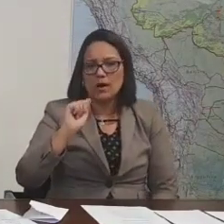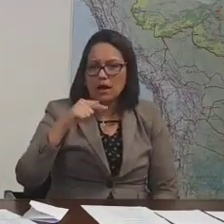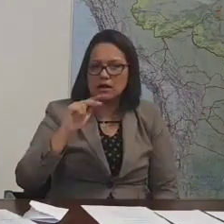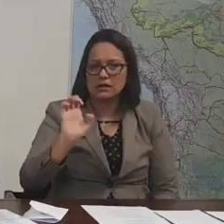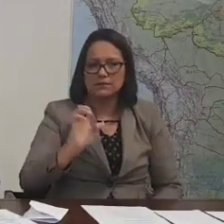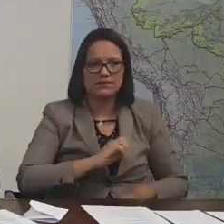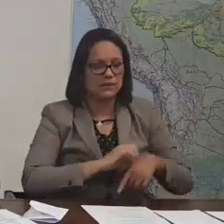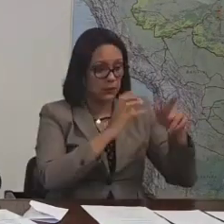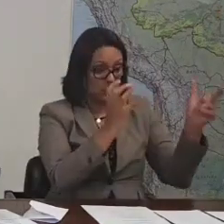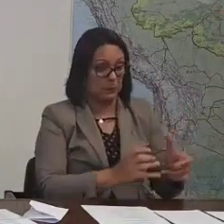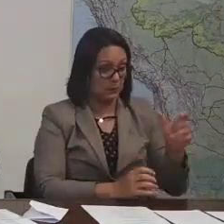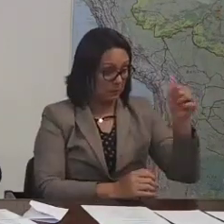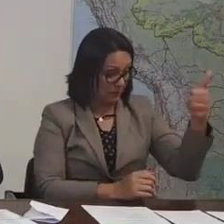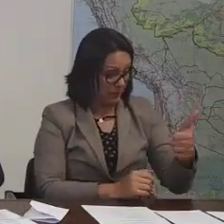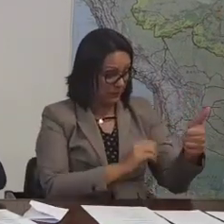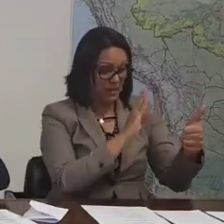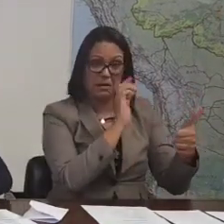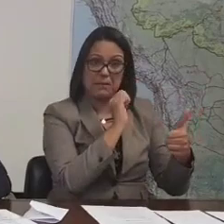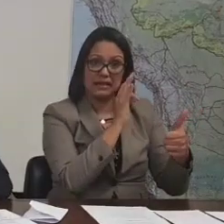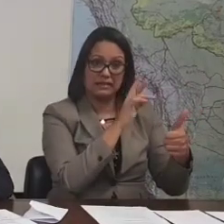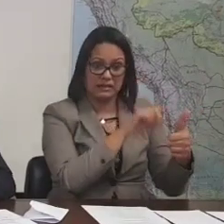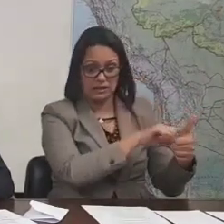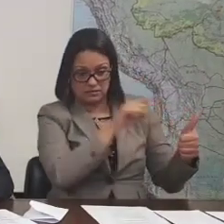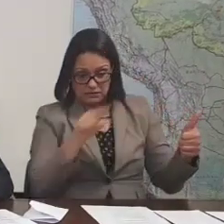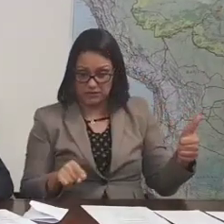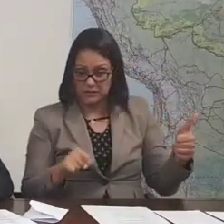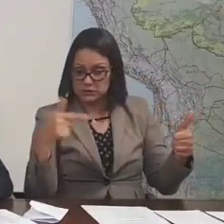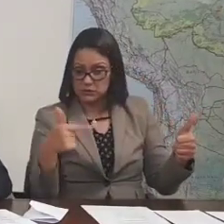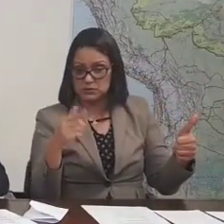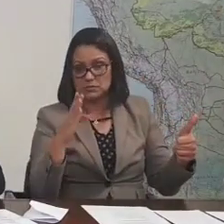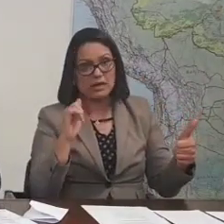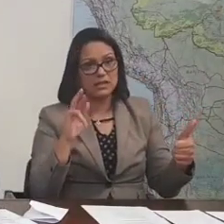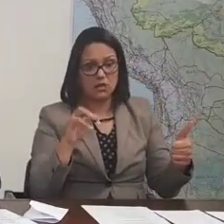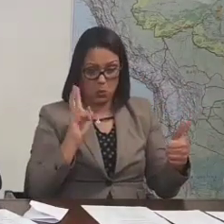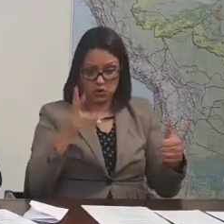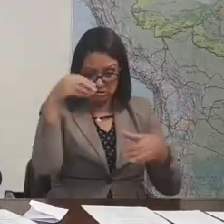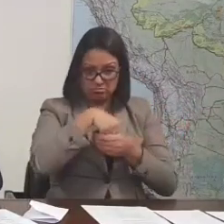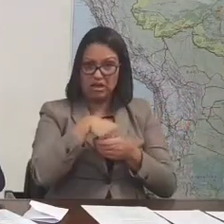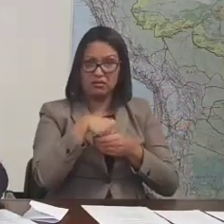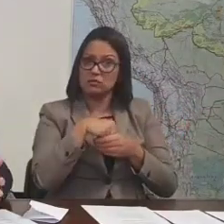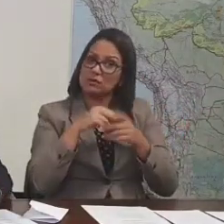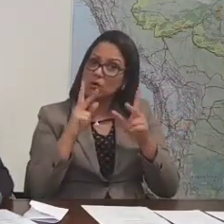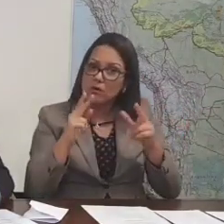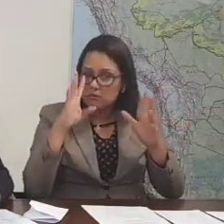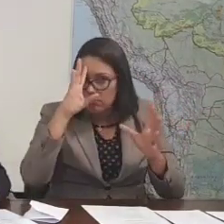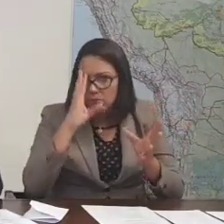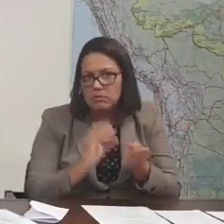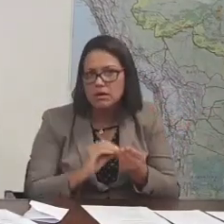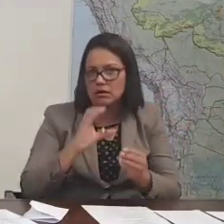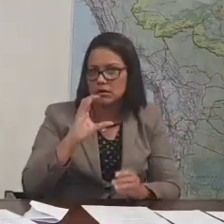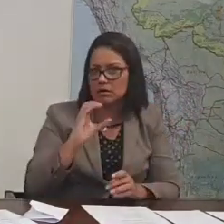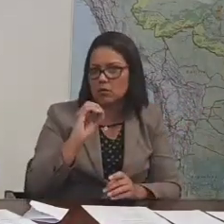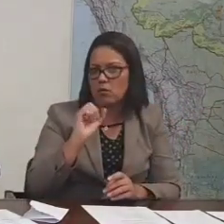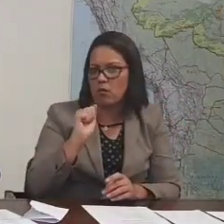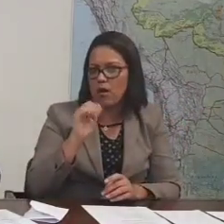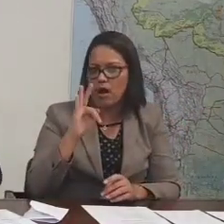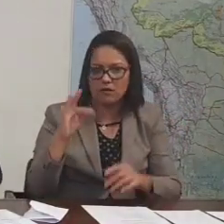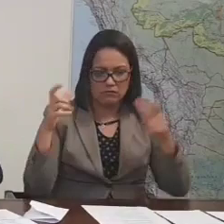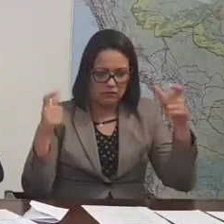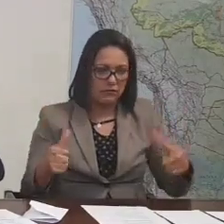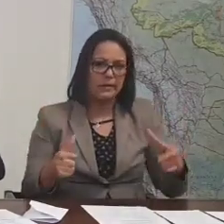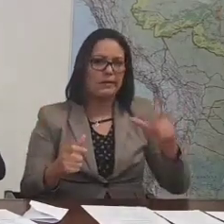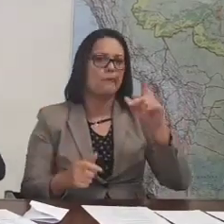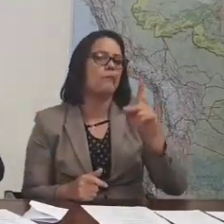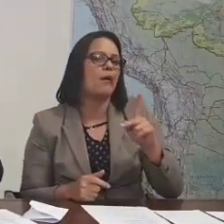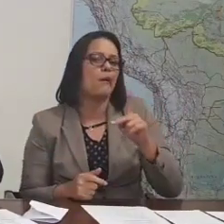bateria e vai para a segunda bateria. Ele continua no nono jacê. O COAF continua com o governo. Alguém acha que o Paulo Guedes